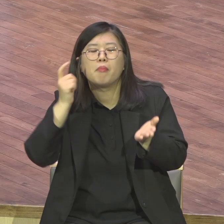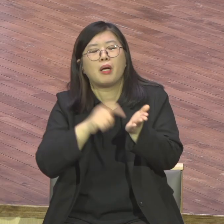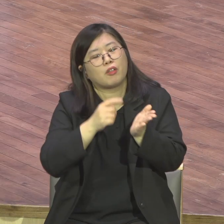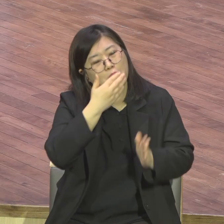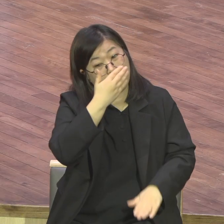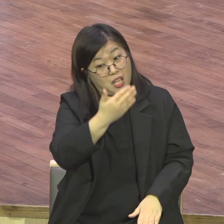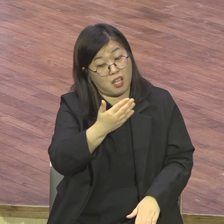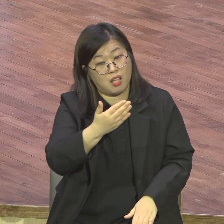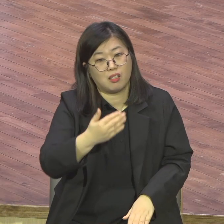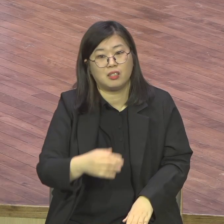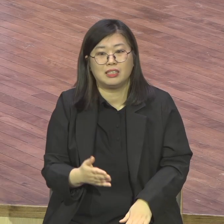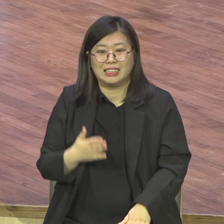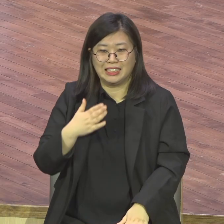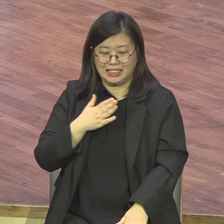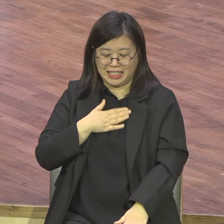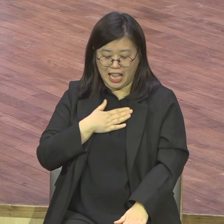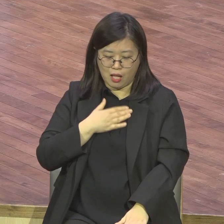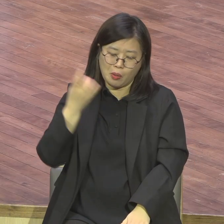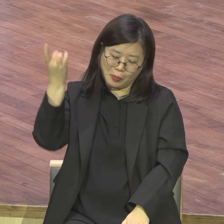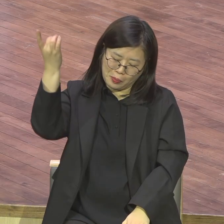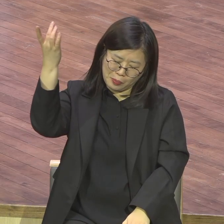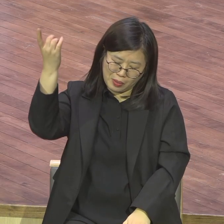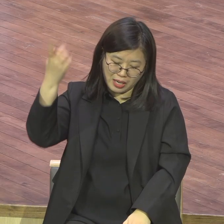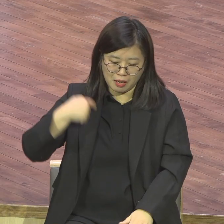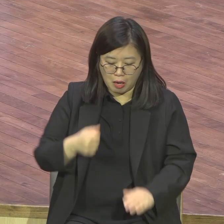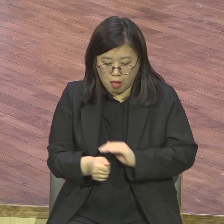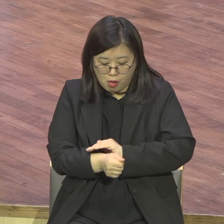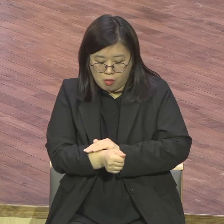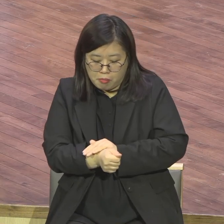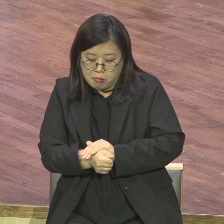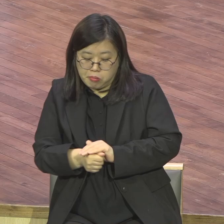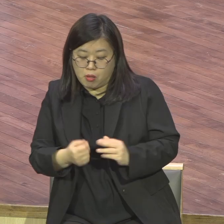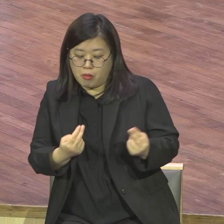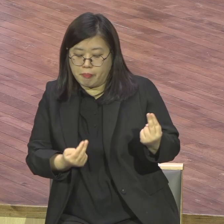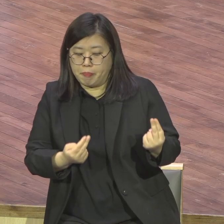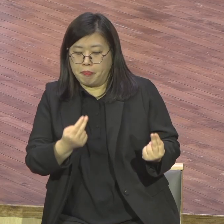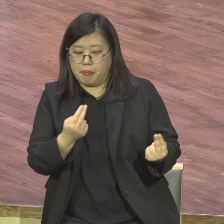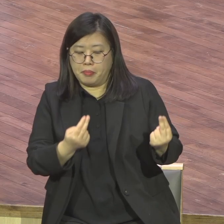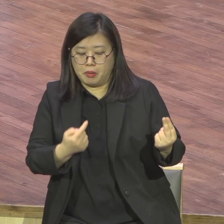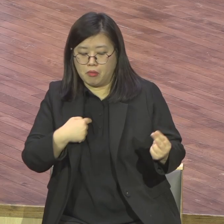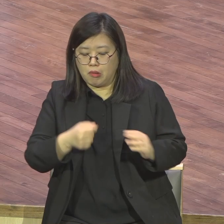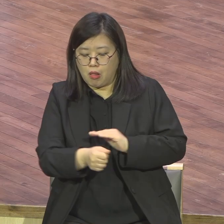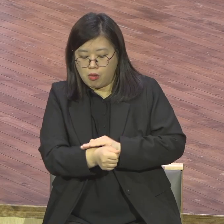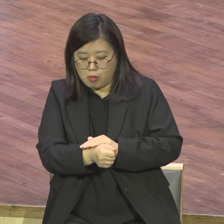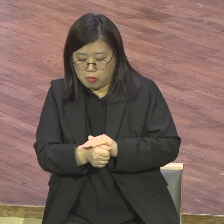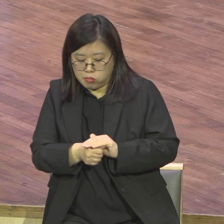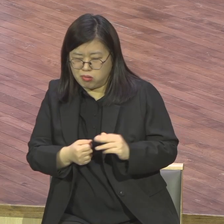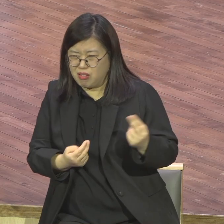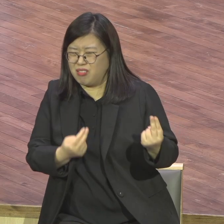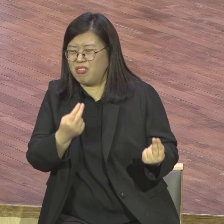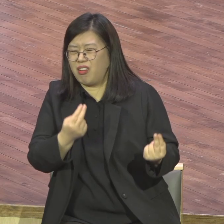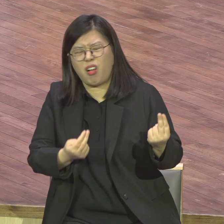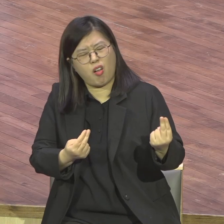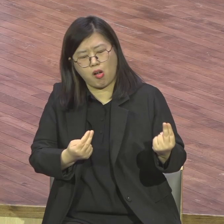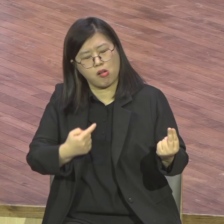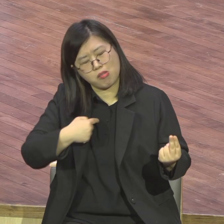저는 열등의식이 많고 너무 가난하게 살았고 인정도 못 받고 살았고 뭐 하나 한마디도